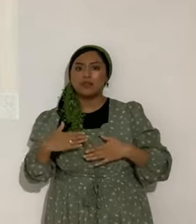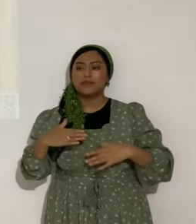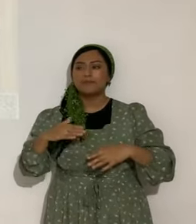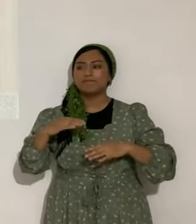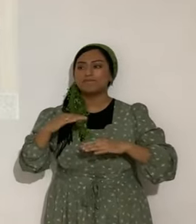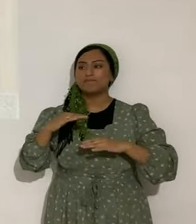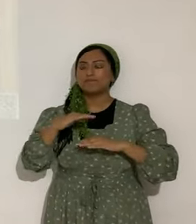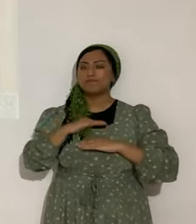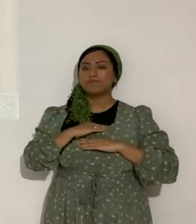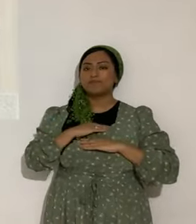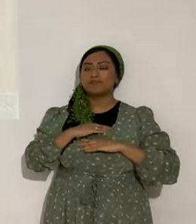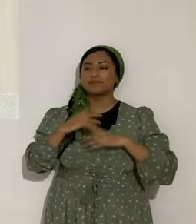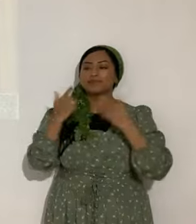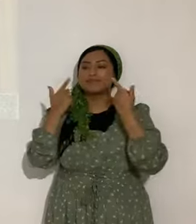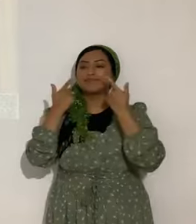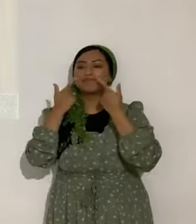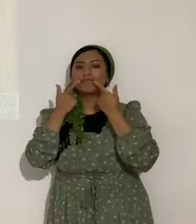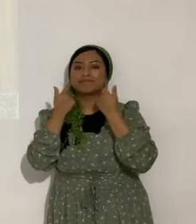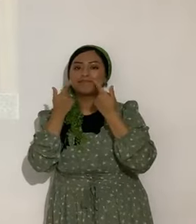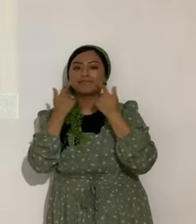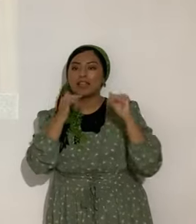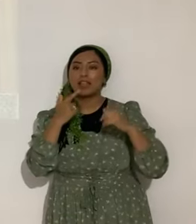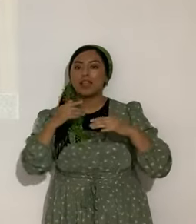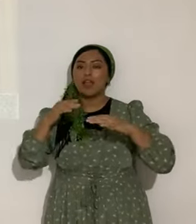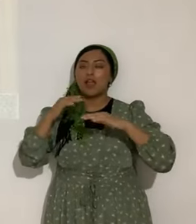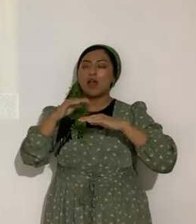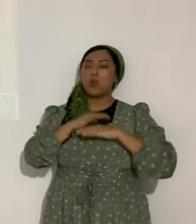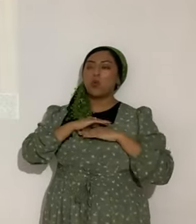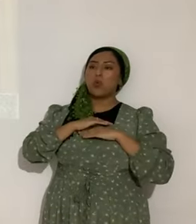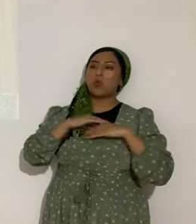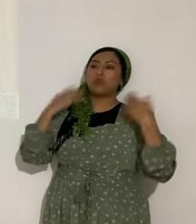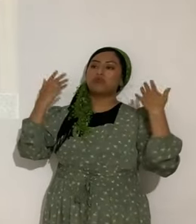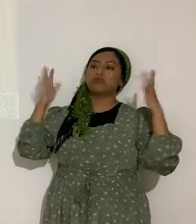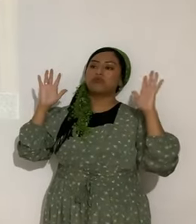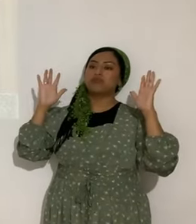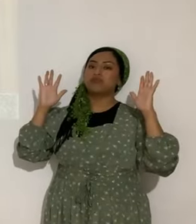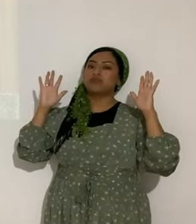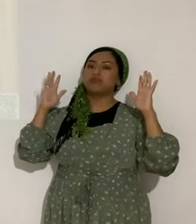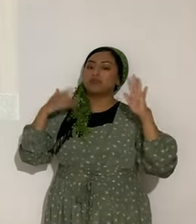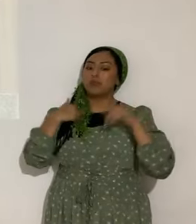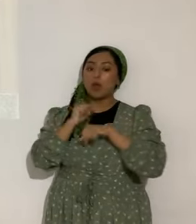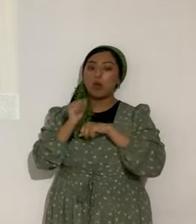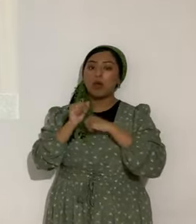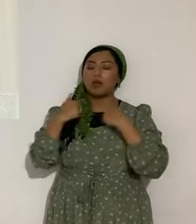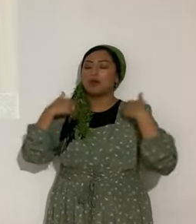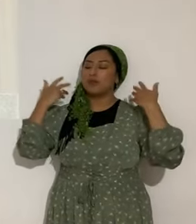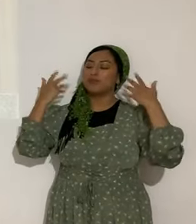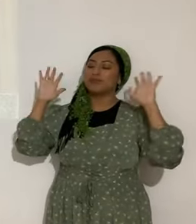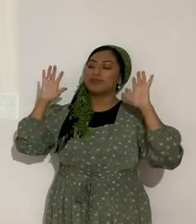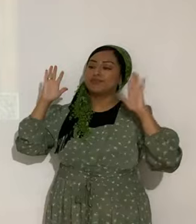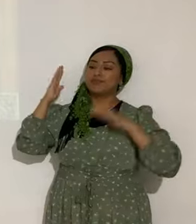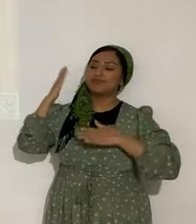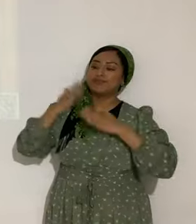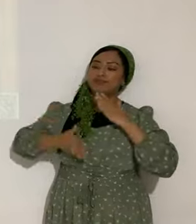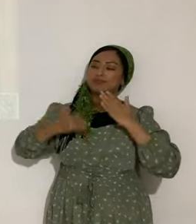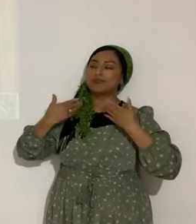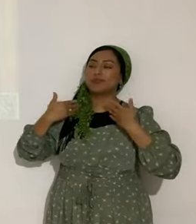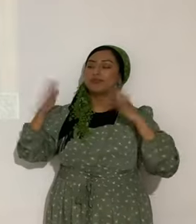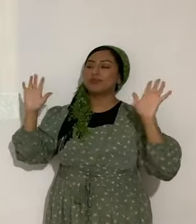Gozoso. Satisfecho. Ah, dice un... Cumplico mi trabajo de ministerio y mi trabajo secular. Satisfecho.